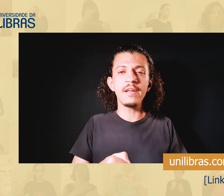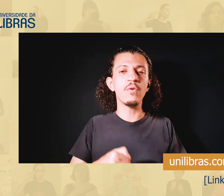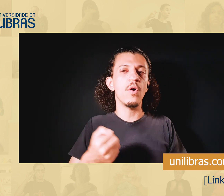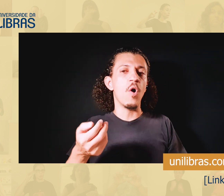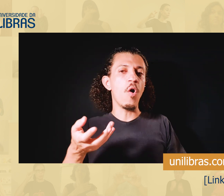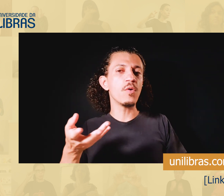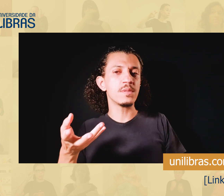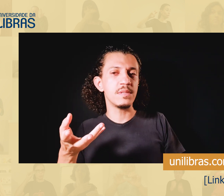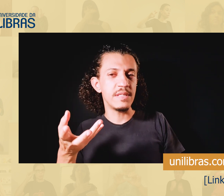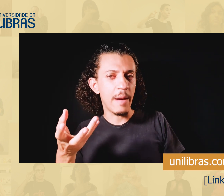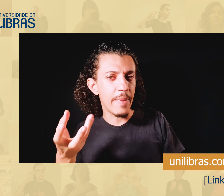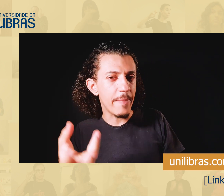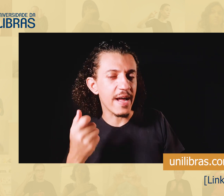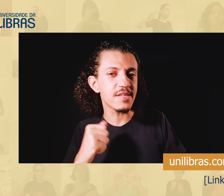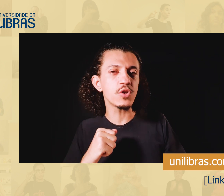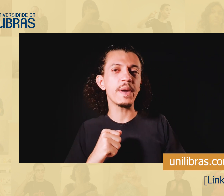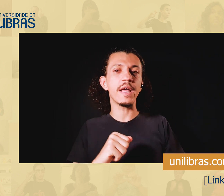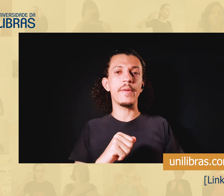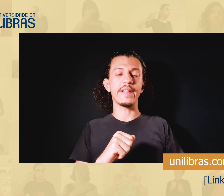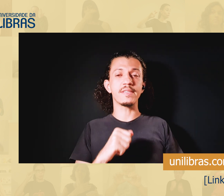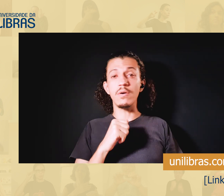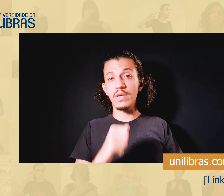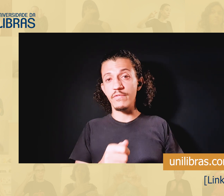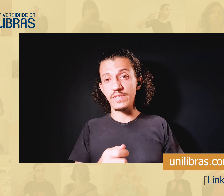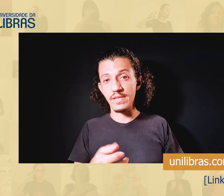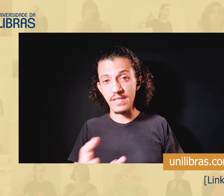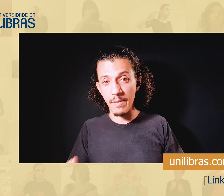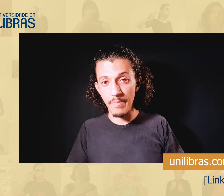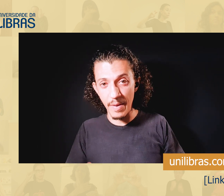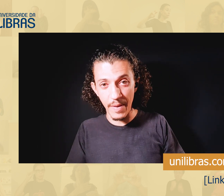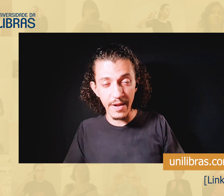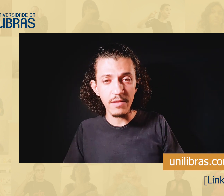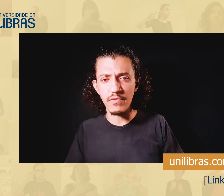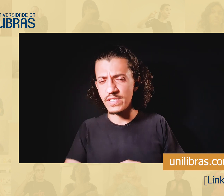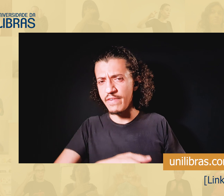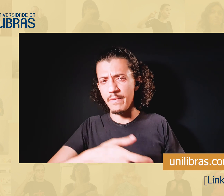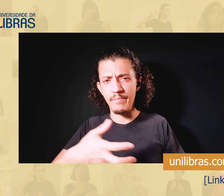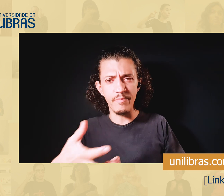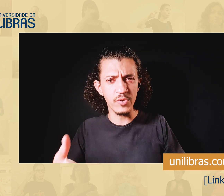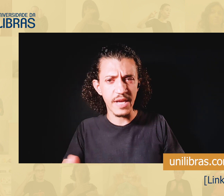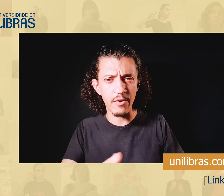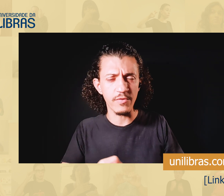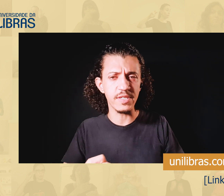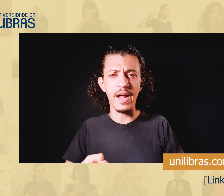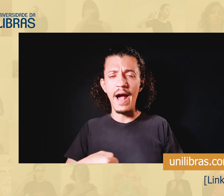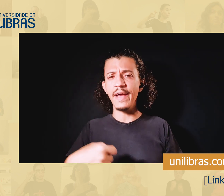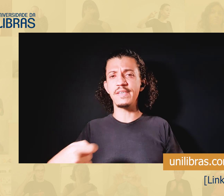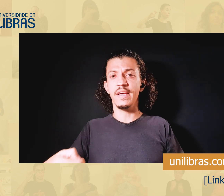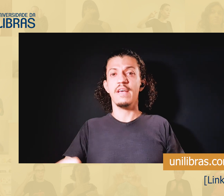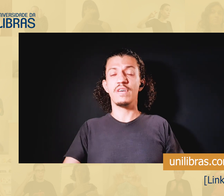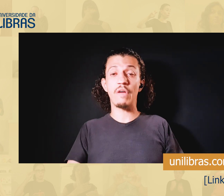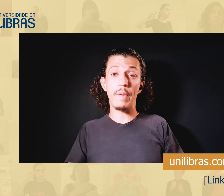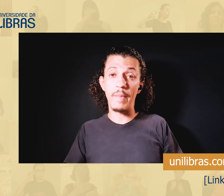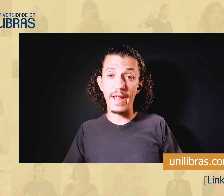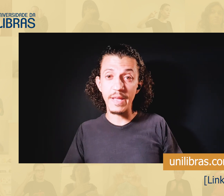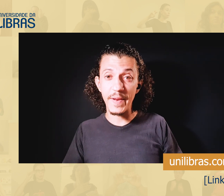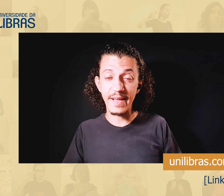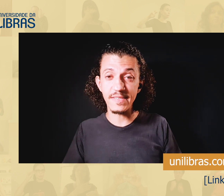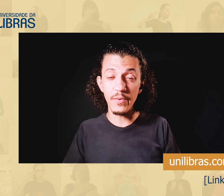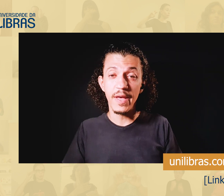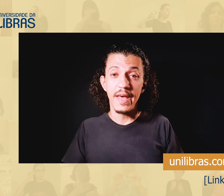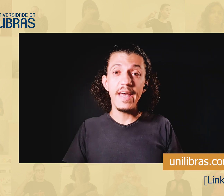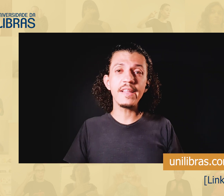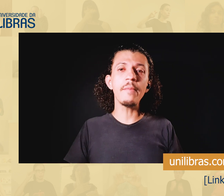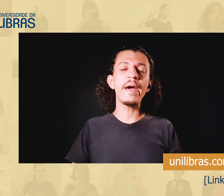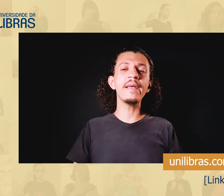realizando, ou na preparação de uma interpretação que você está preparando, você vai buscar novos sinais, você vai preparar a